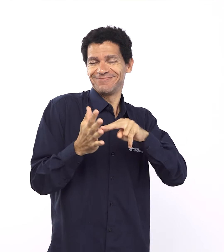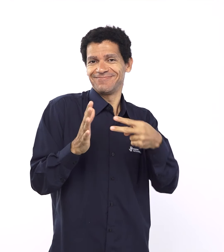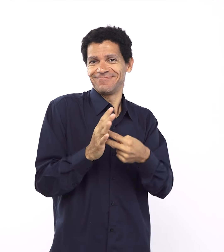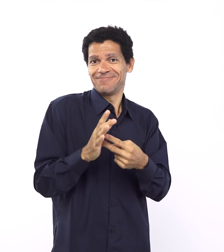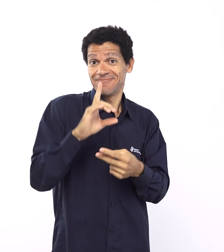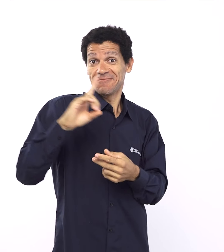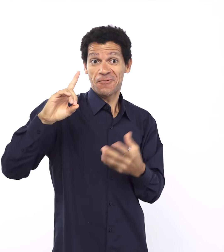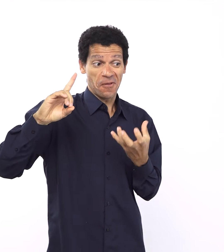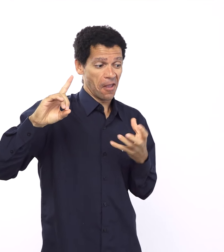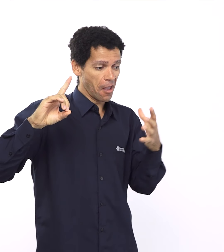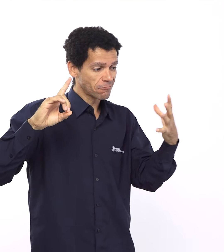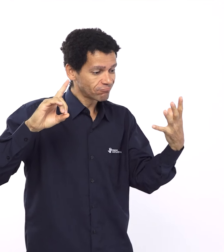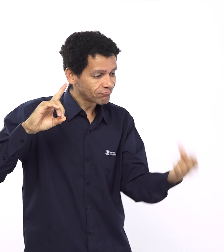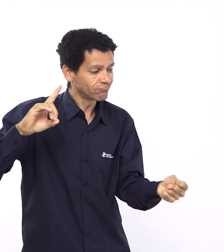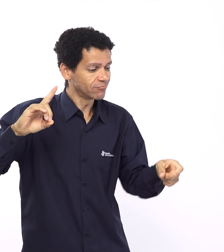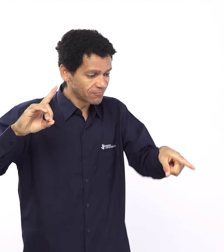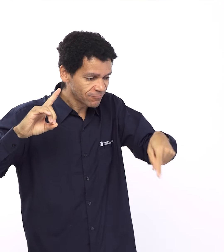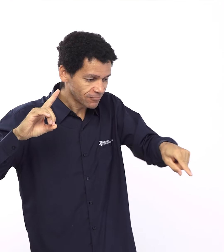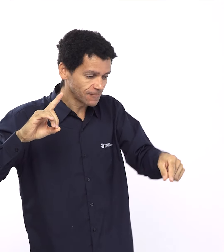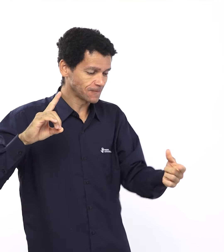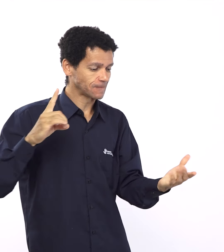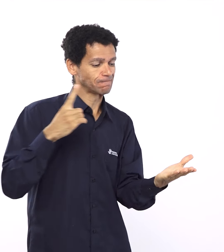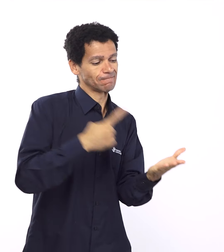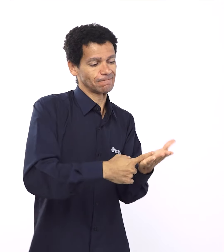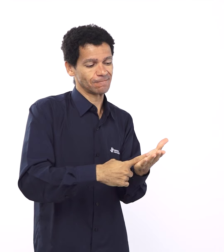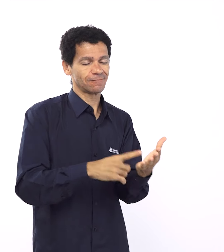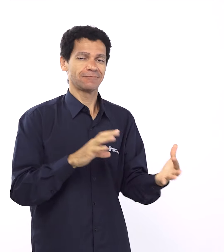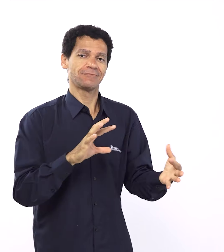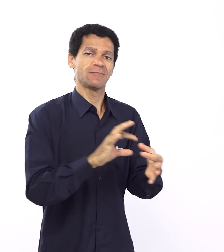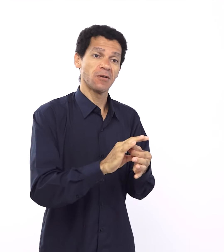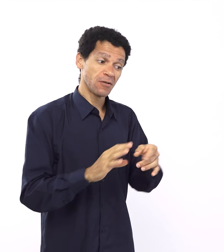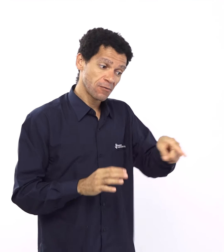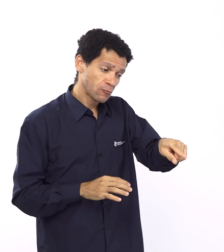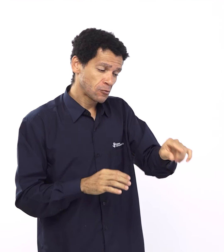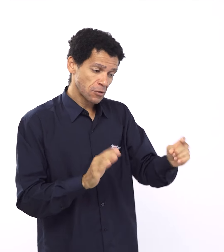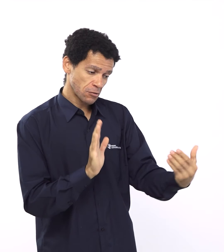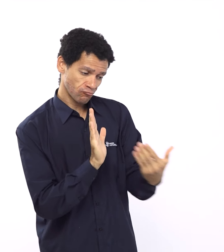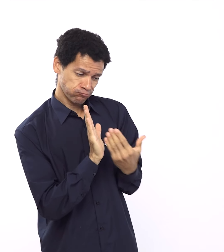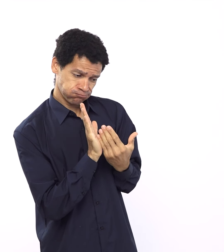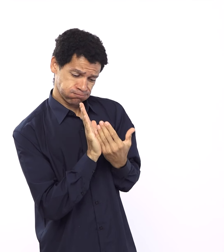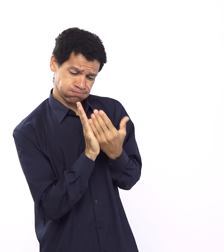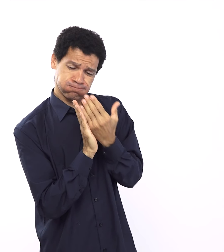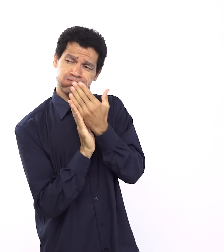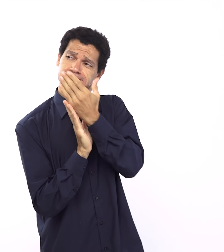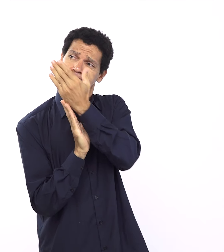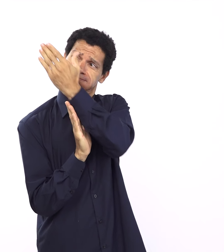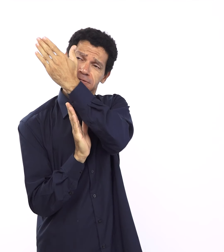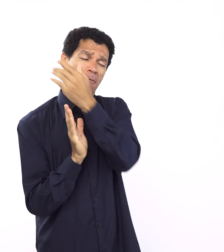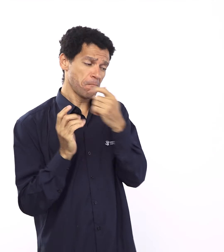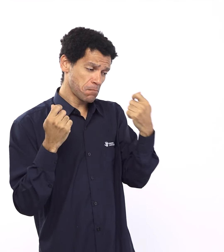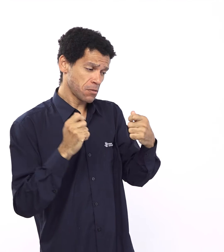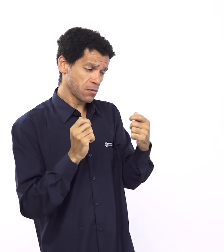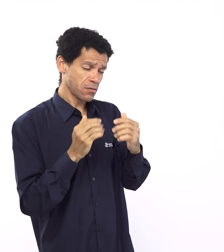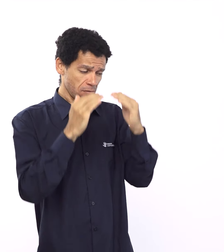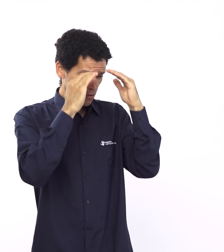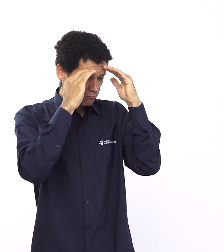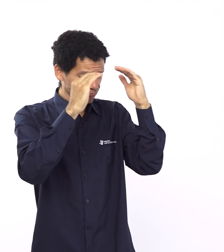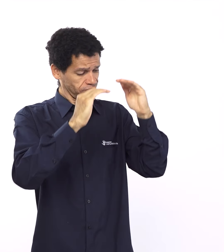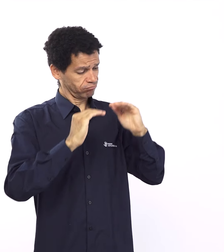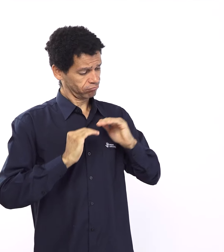onde nós também vemos esse elemento, né? Oseias 6, 7 tem assim, mas eles transgrediram, em referência a